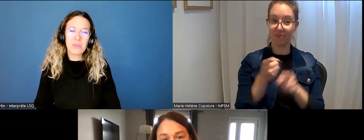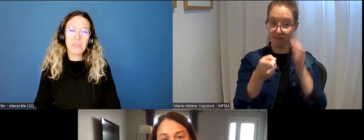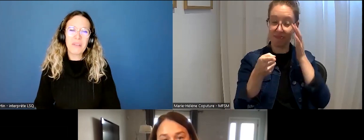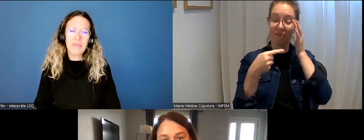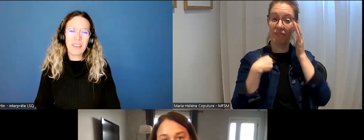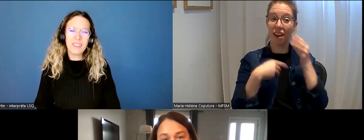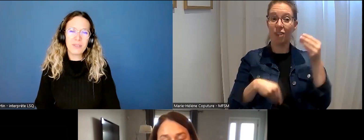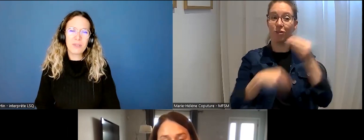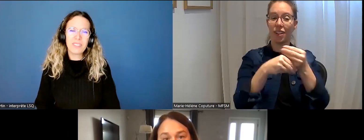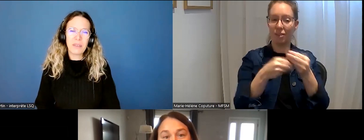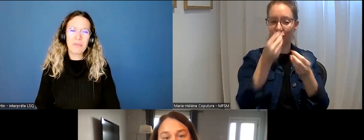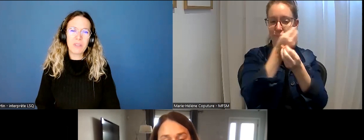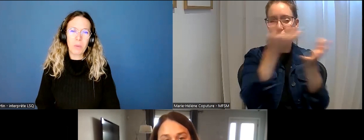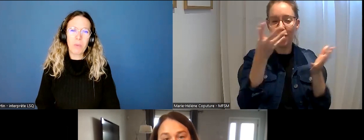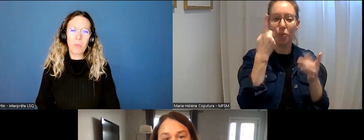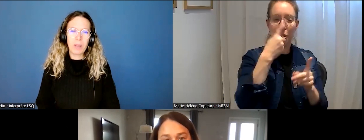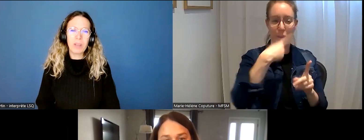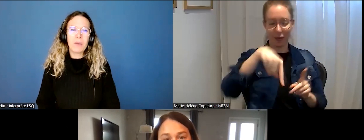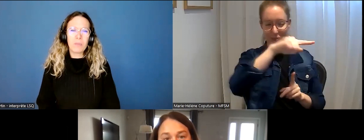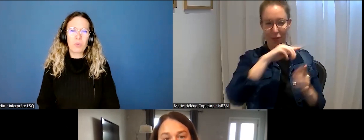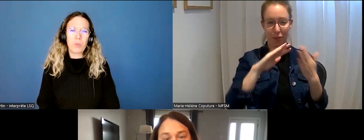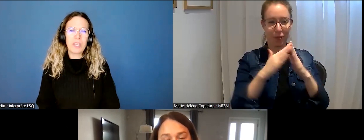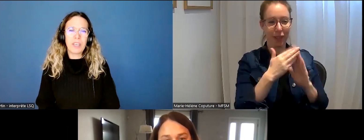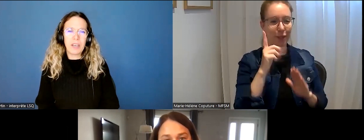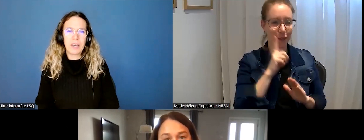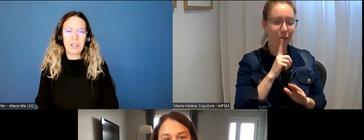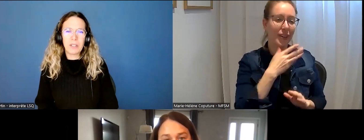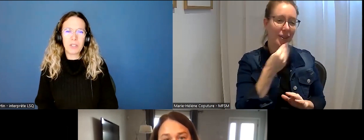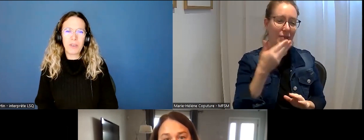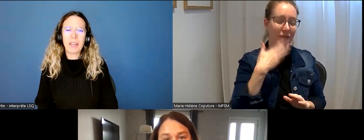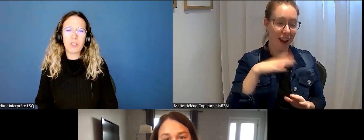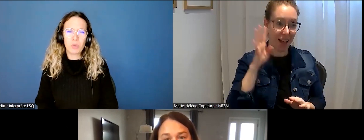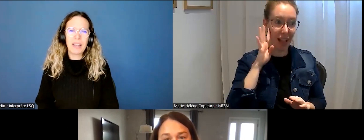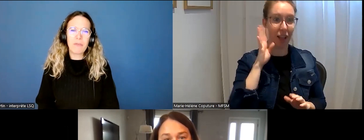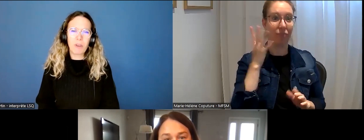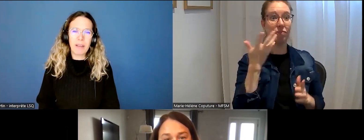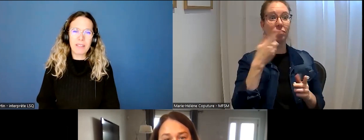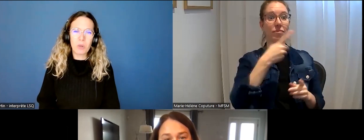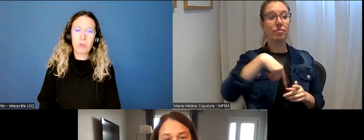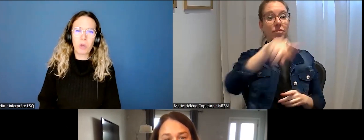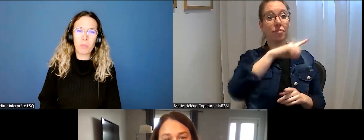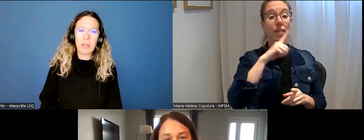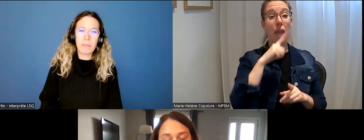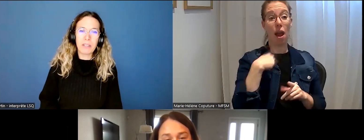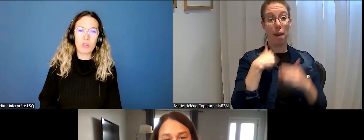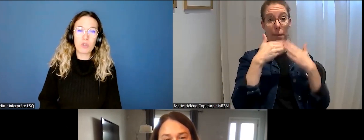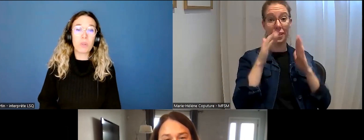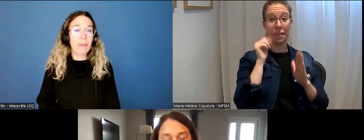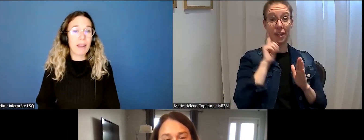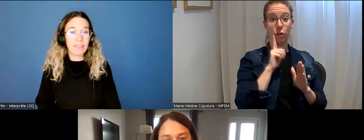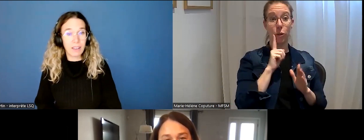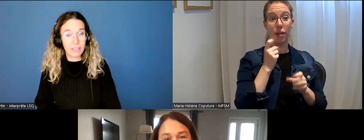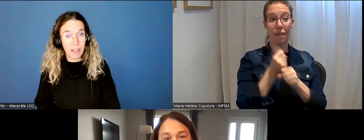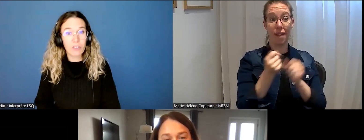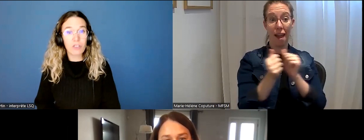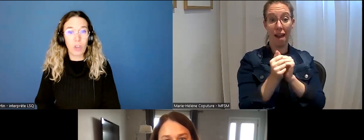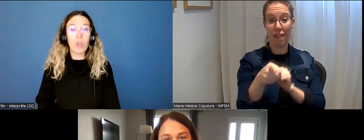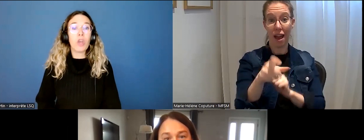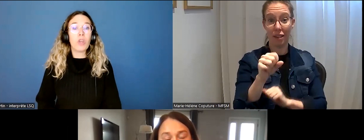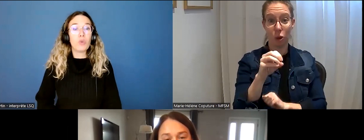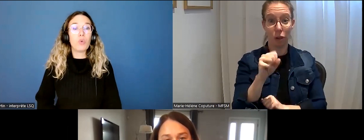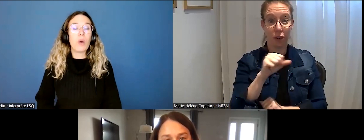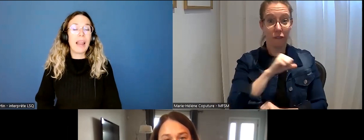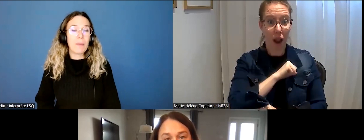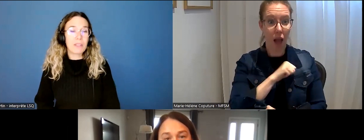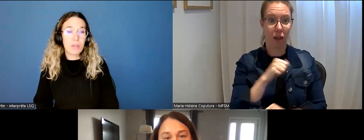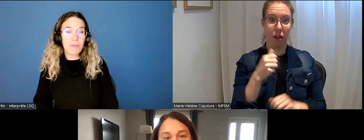Oui, tout à fait. Tout à fait. C'est un bon point. Puis, je vais rajouter l'information pour que pour les personnes sourdes et malentendantes, que